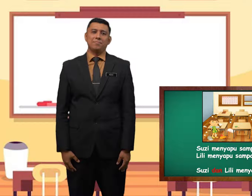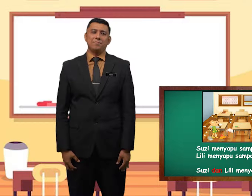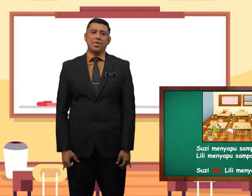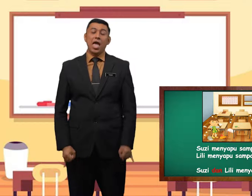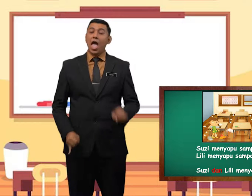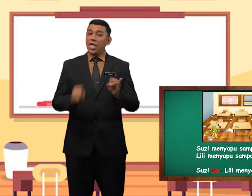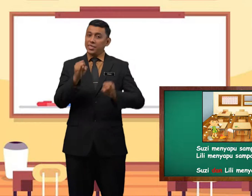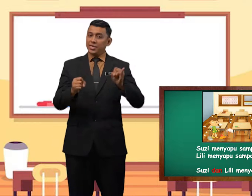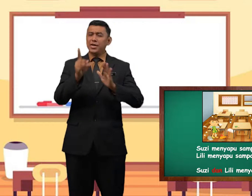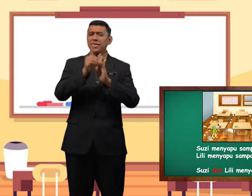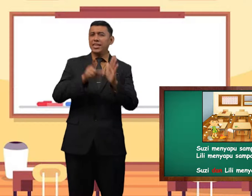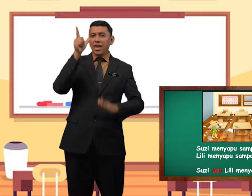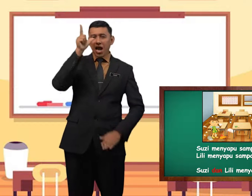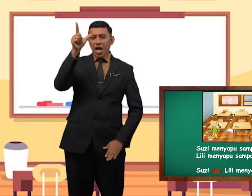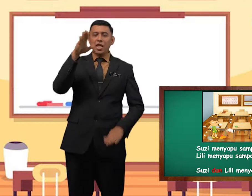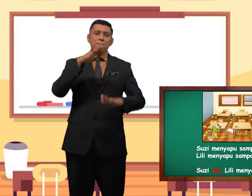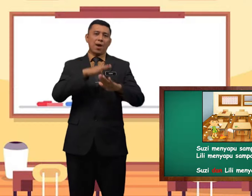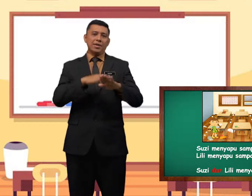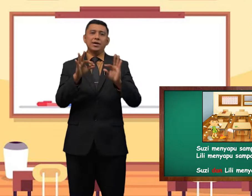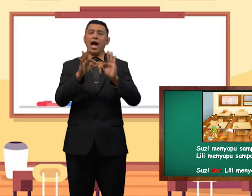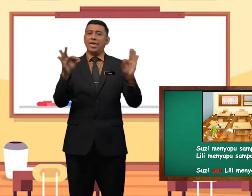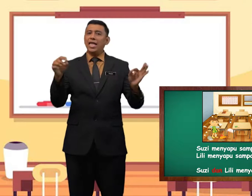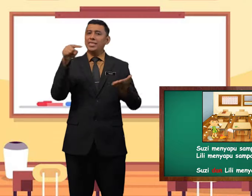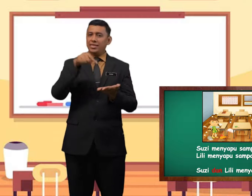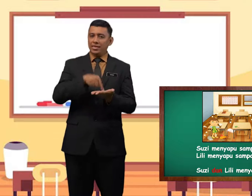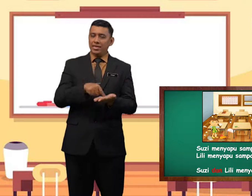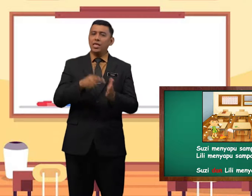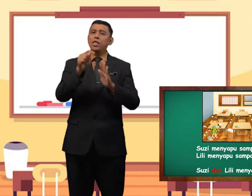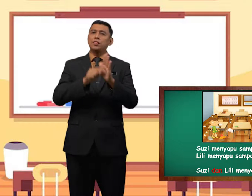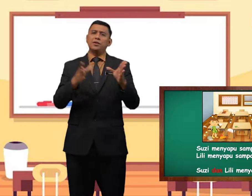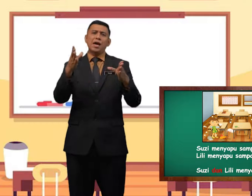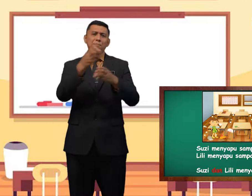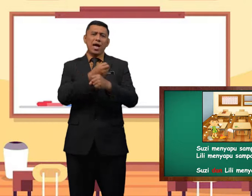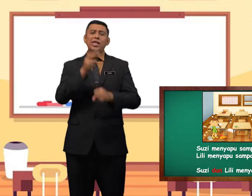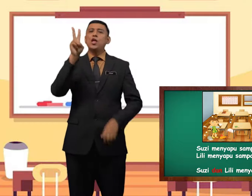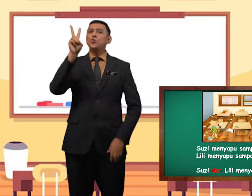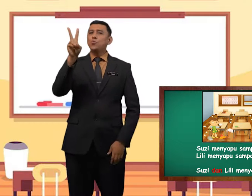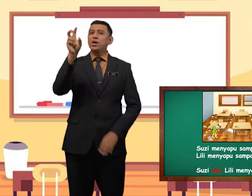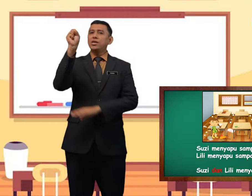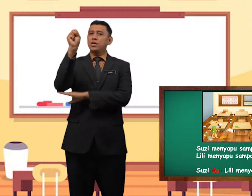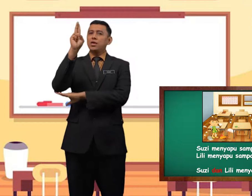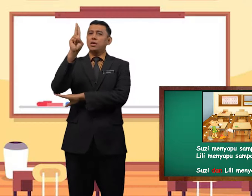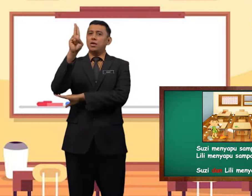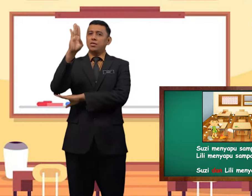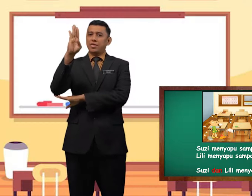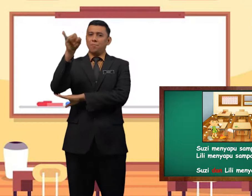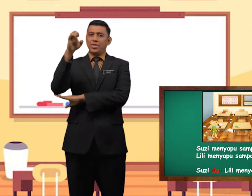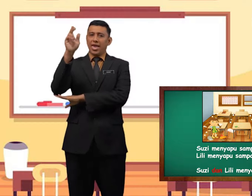jika dilihat pada ayat ini terdapat dua subjek